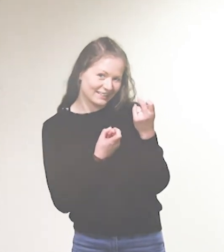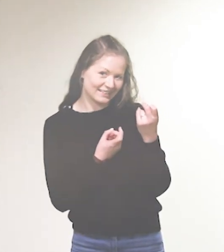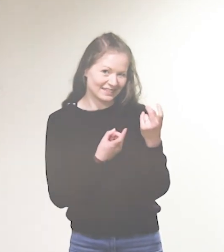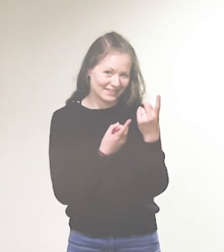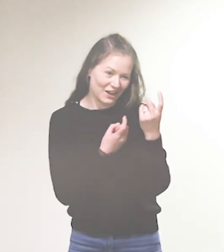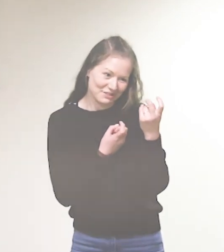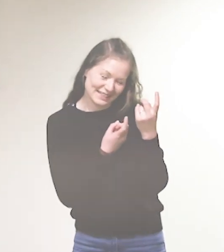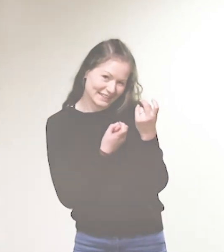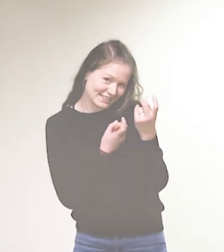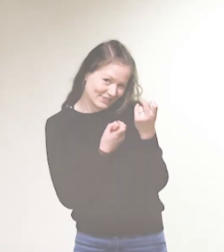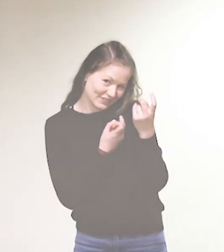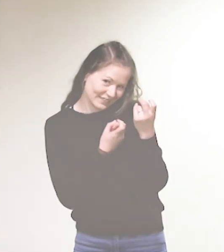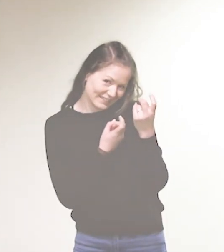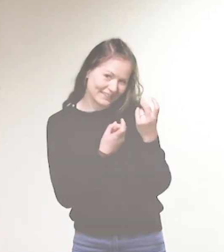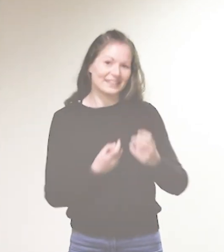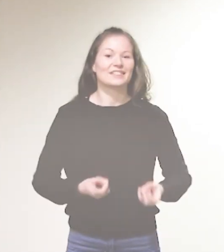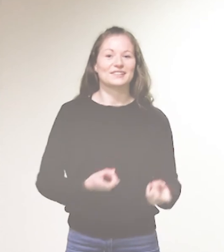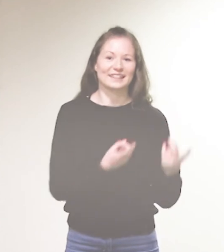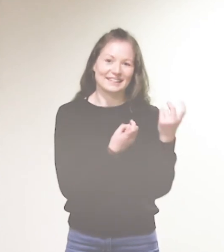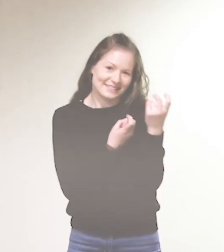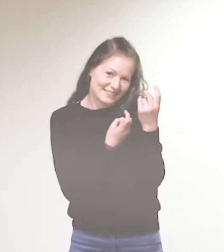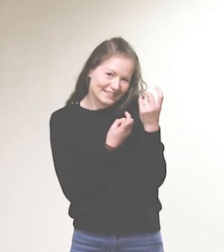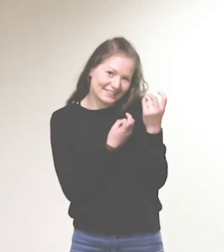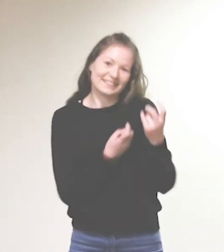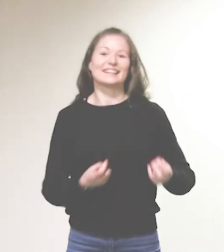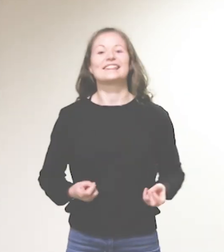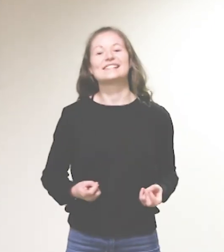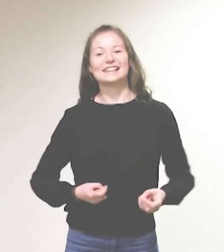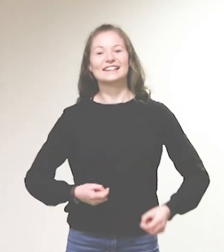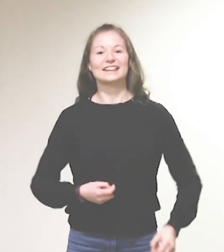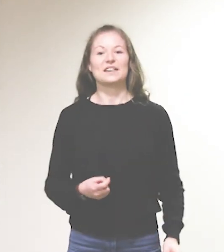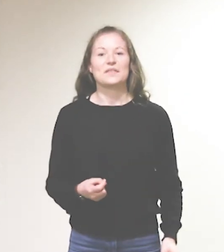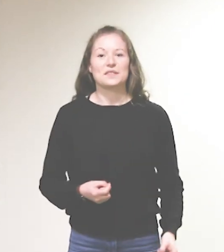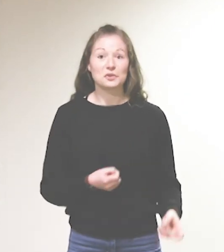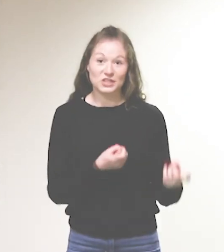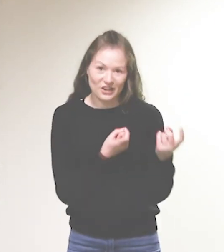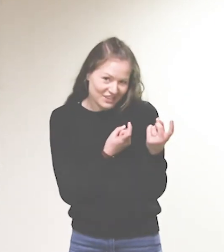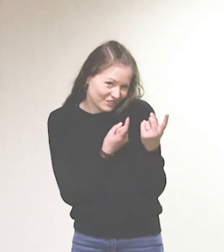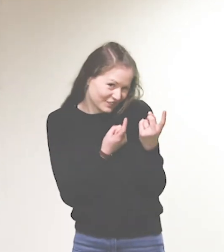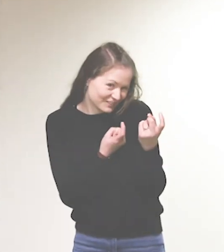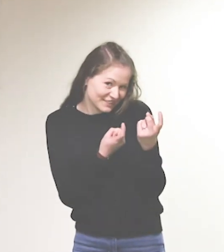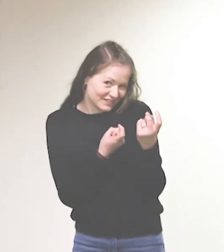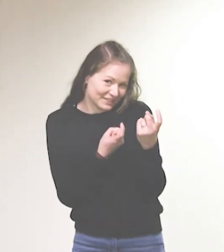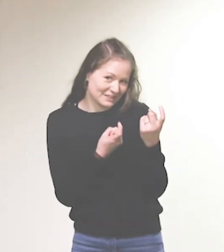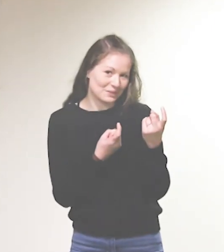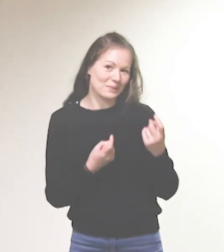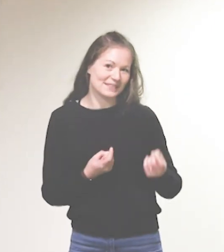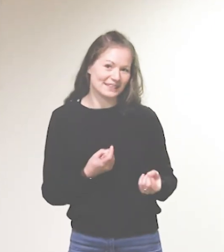das Haus reinzulocken. So die klassische Geste. Und schaut euch ruhig so ein bisschen,